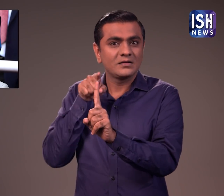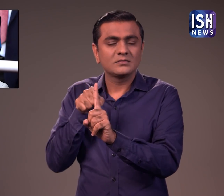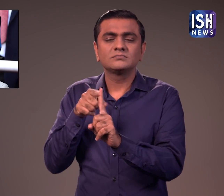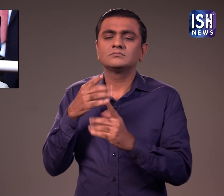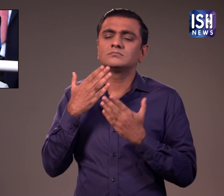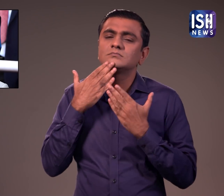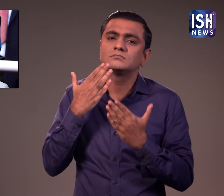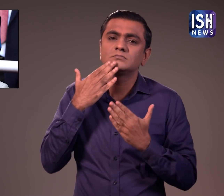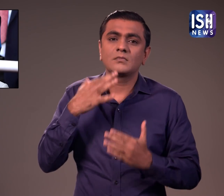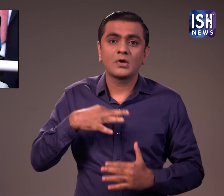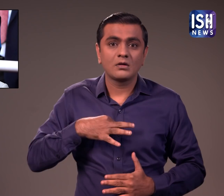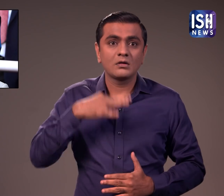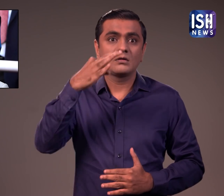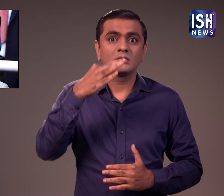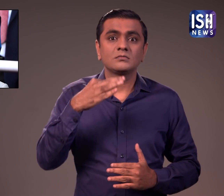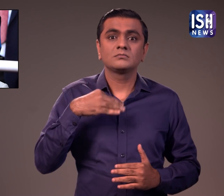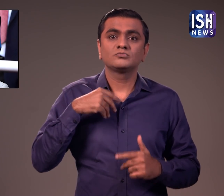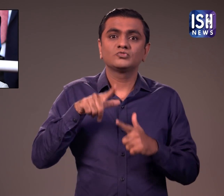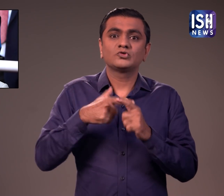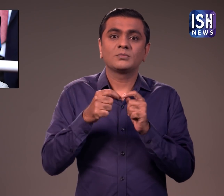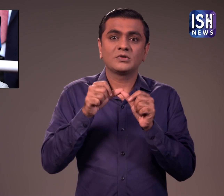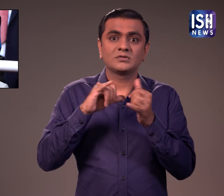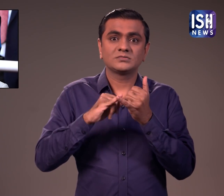पद देने के लिए आभार व्यक्त किया